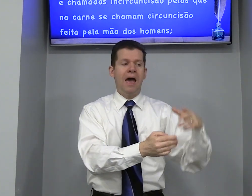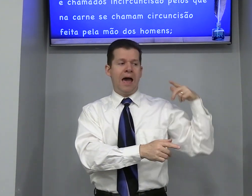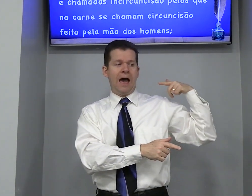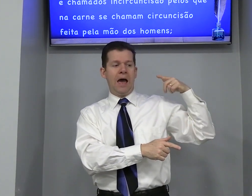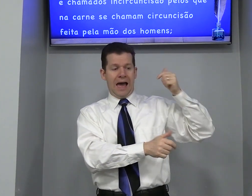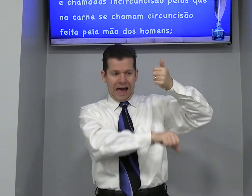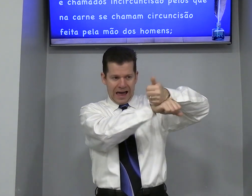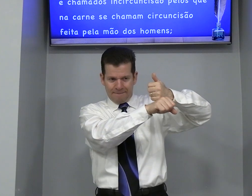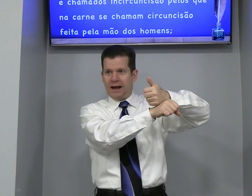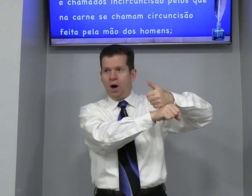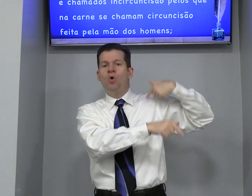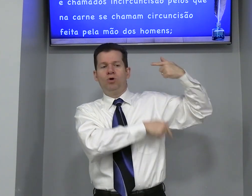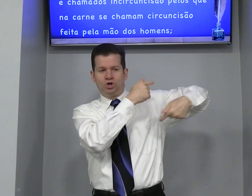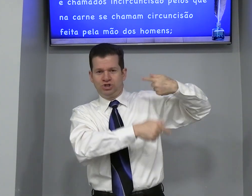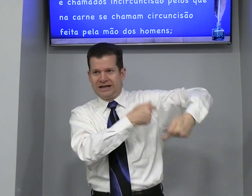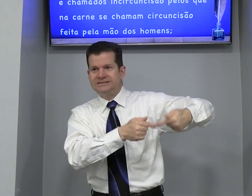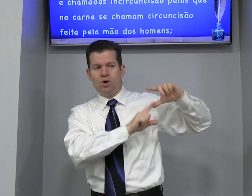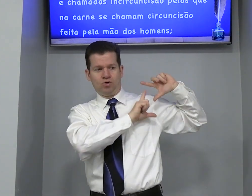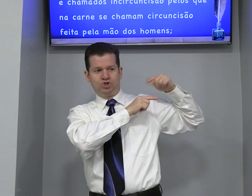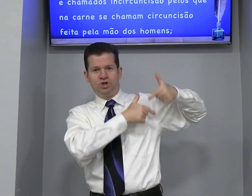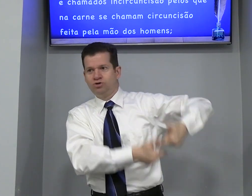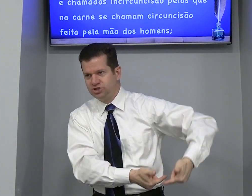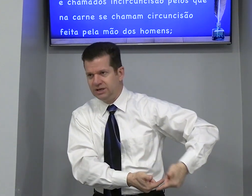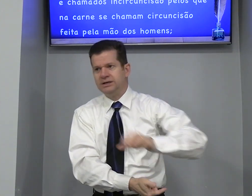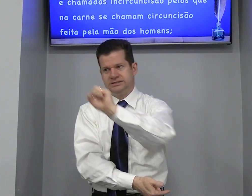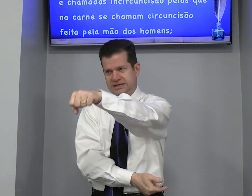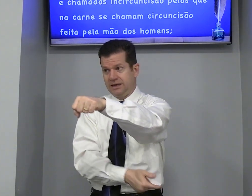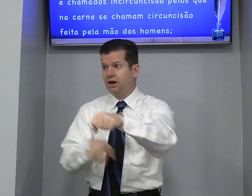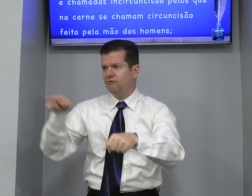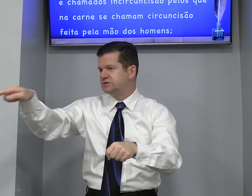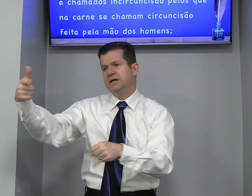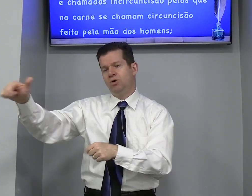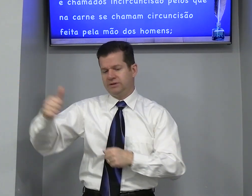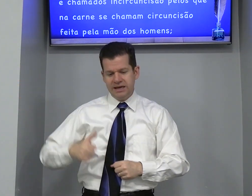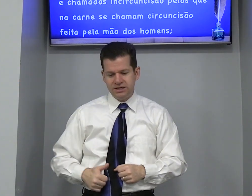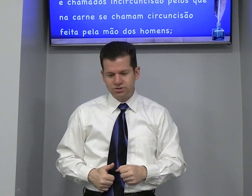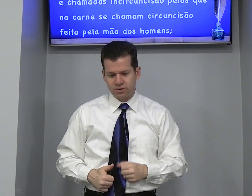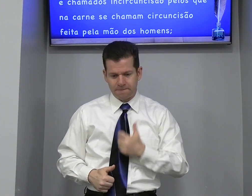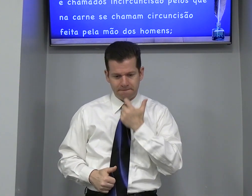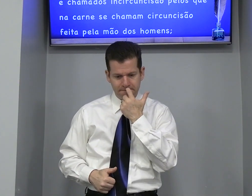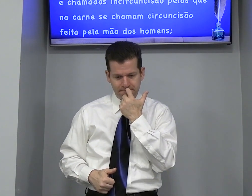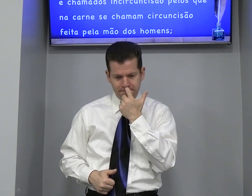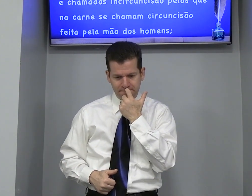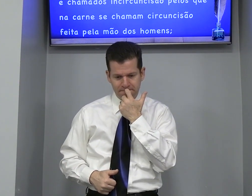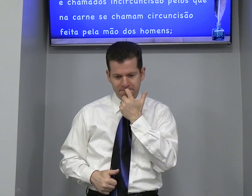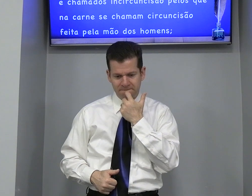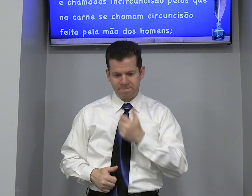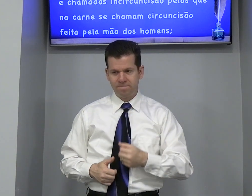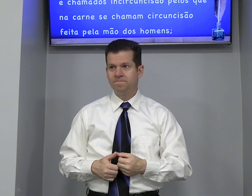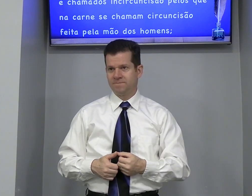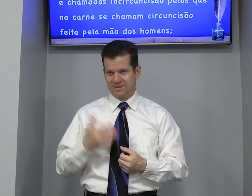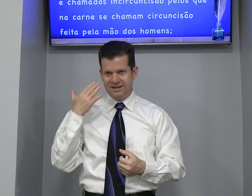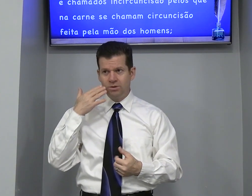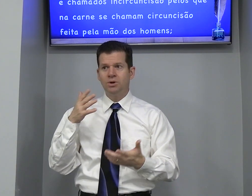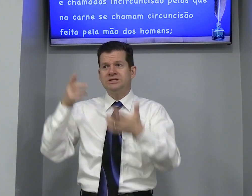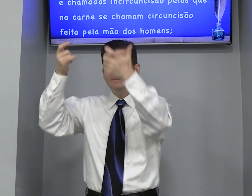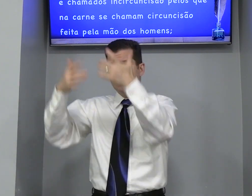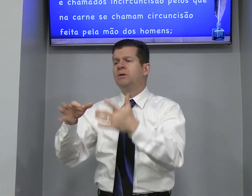Abraão Geração Genealogia Sim Você não tem isso Entendeu? Então eles explicam